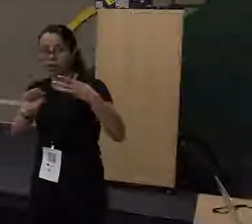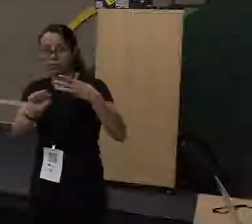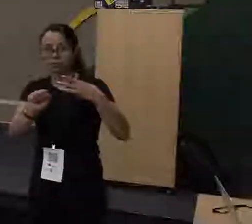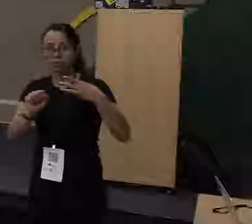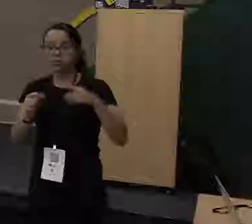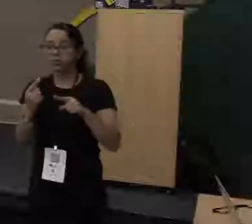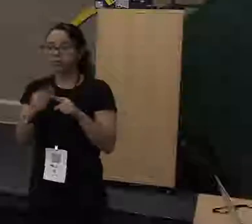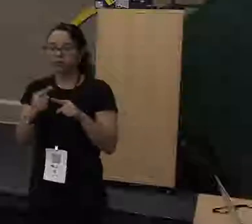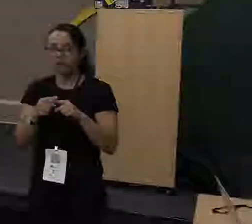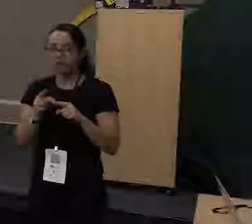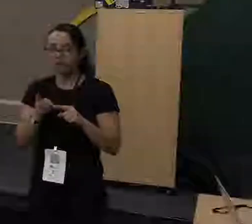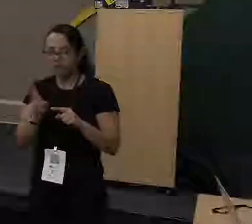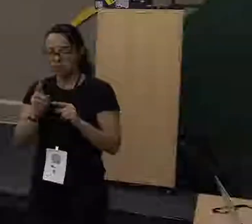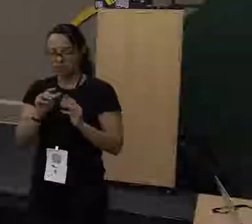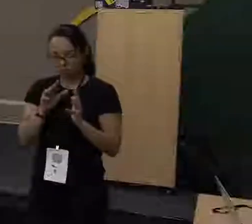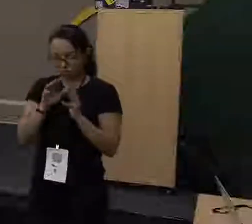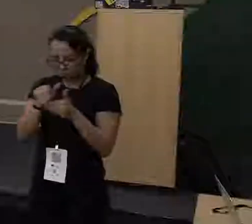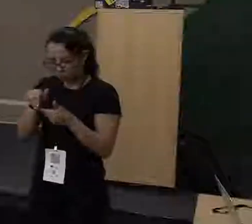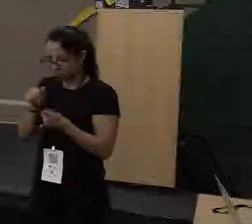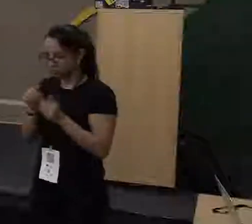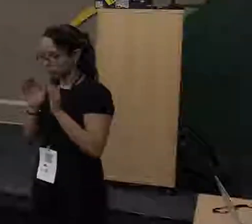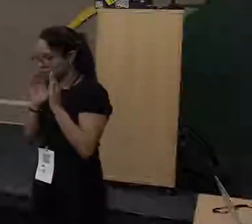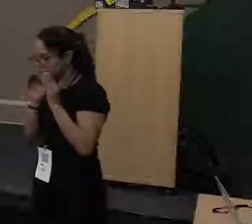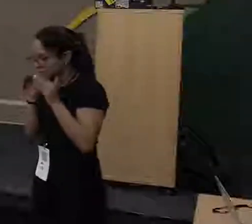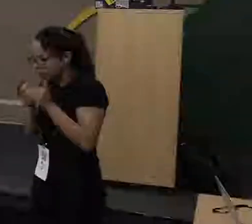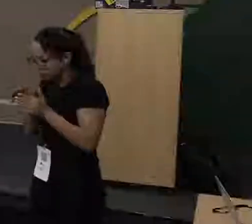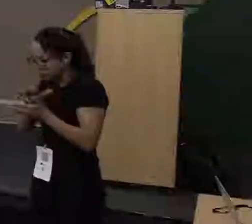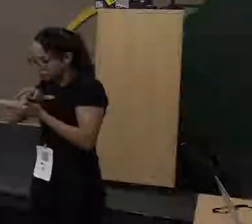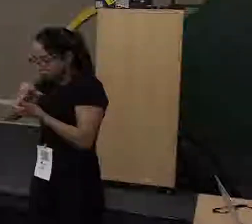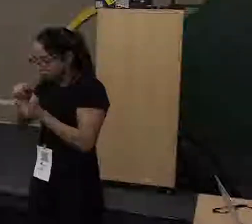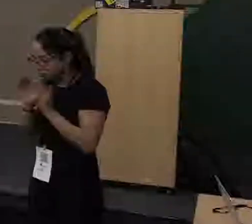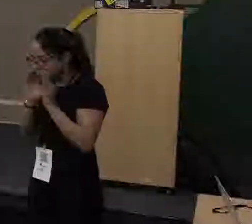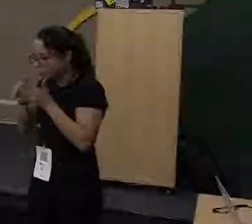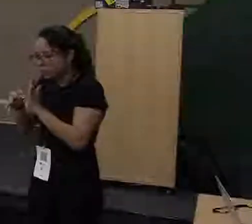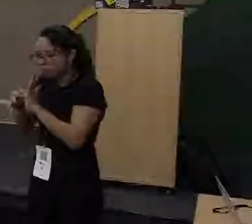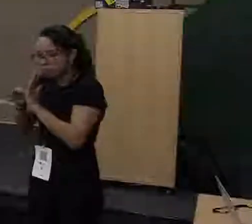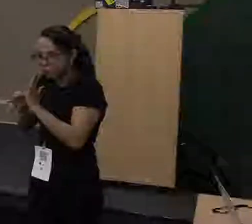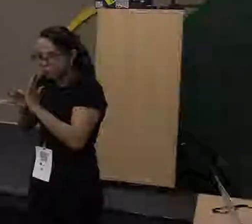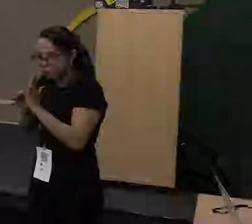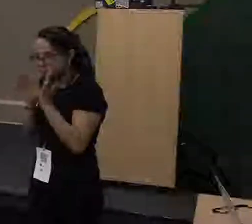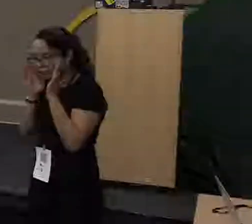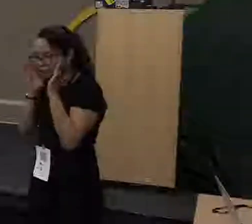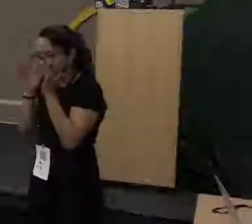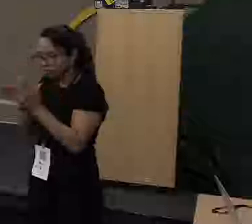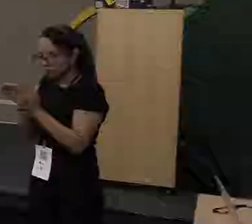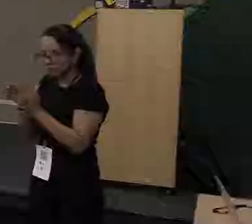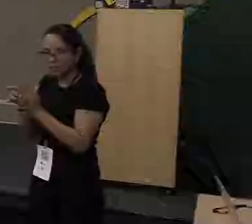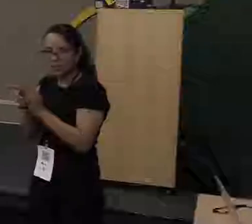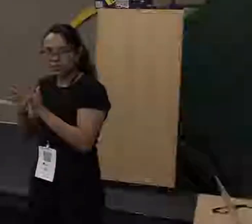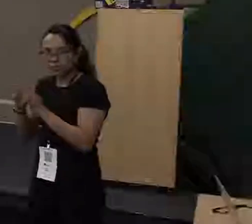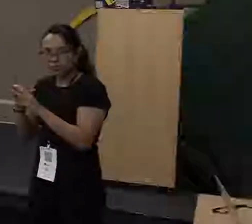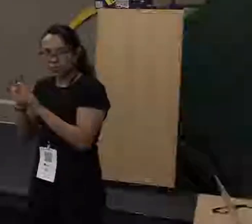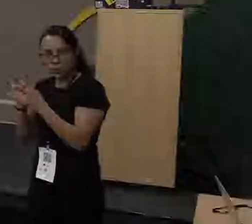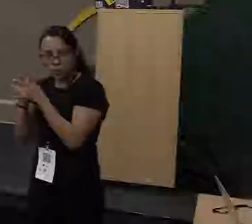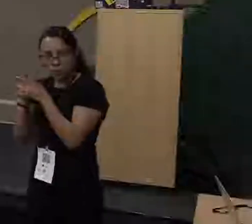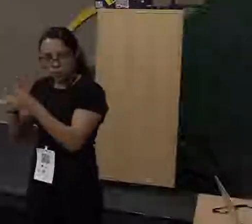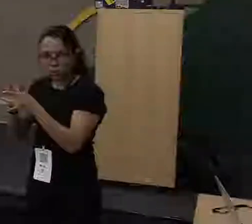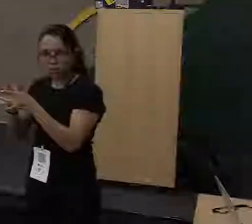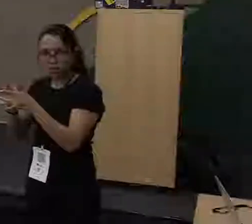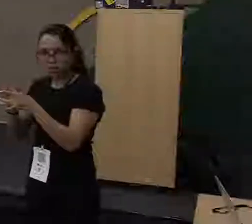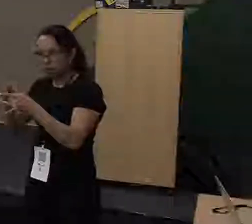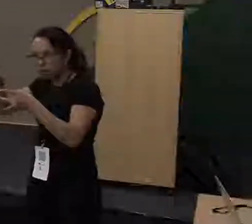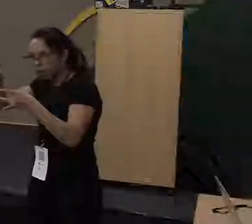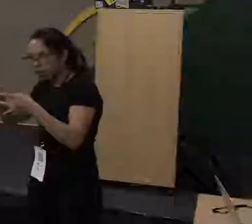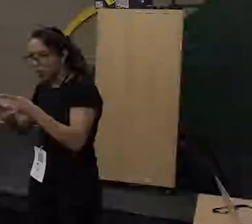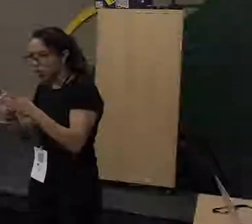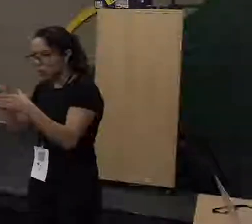saio do mundinho dessas coisas, então a comunidade Java tem um forte agregamento entre si. Eu não quero falar de Java na comunidade Java,